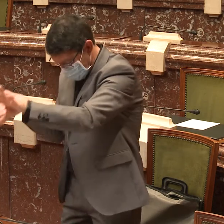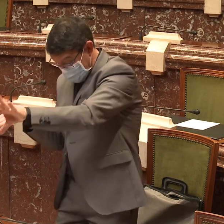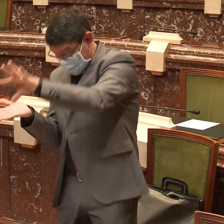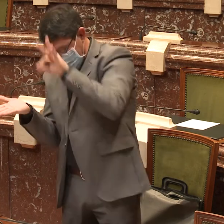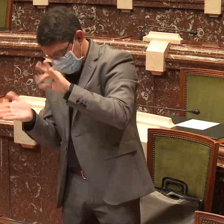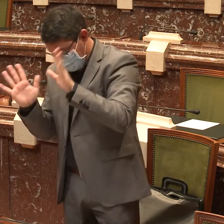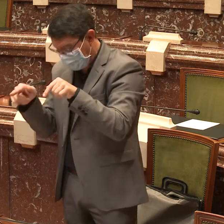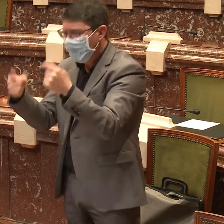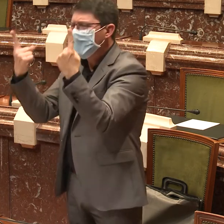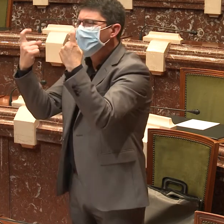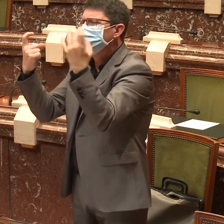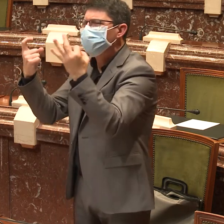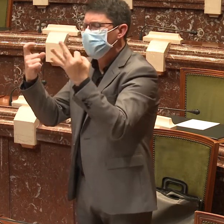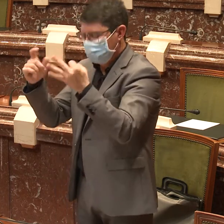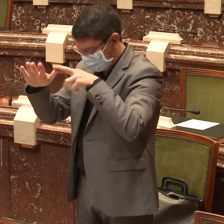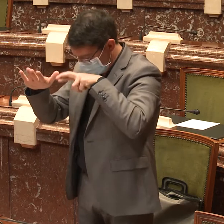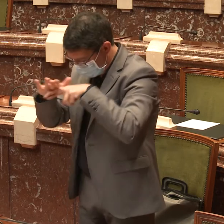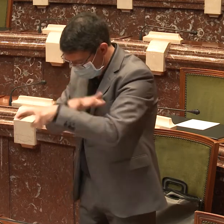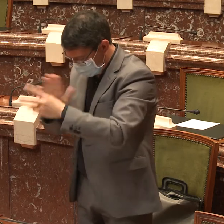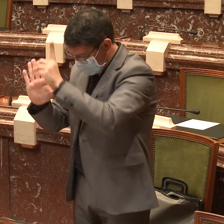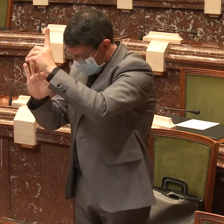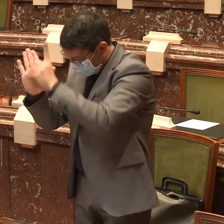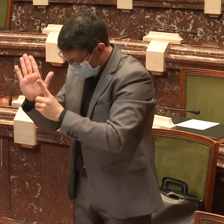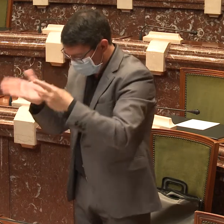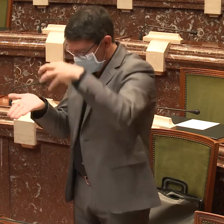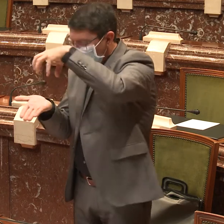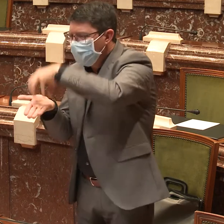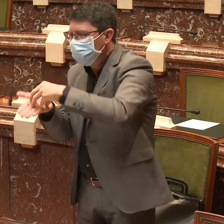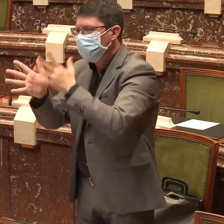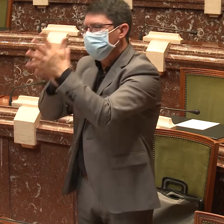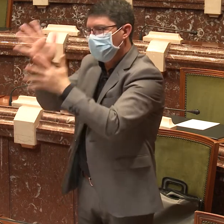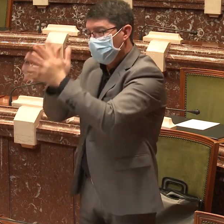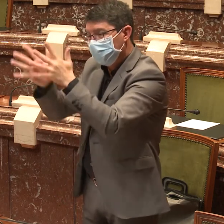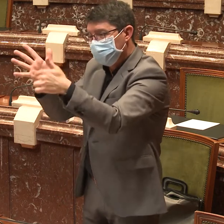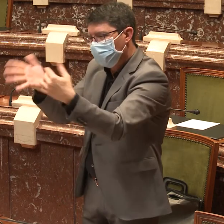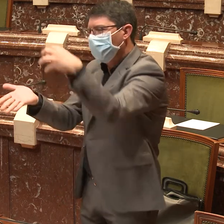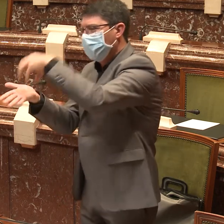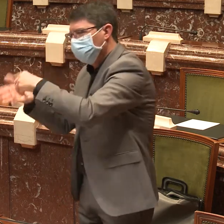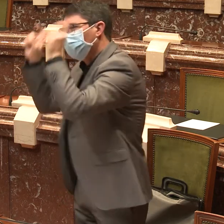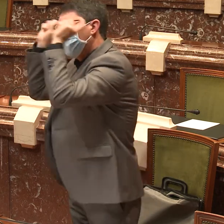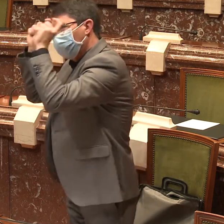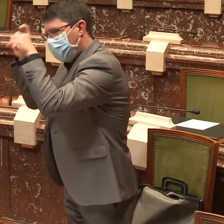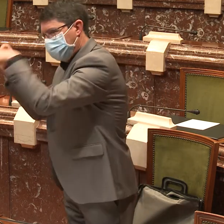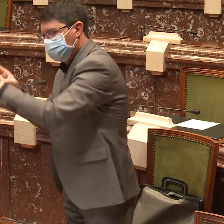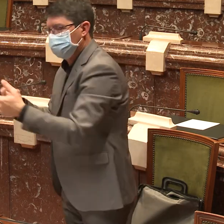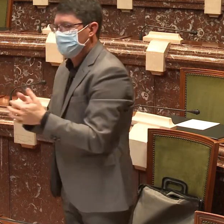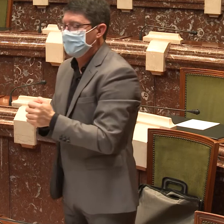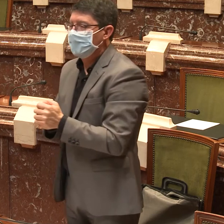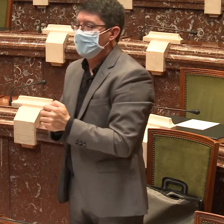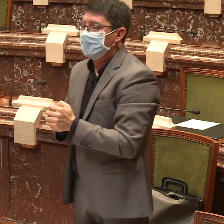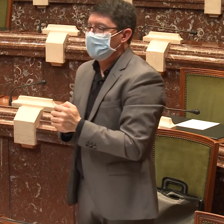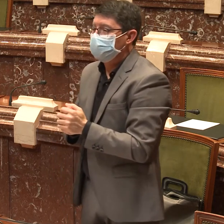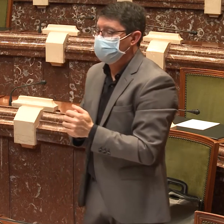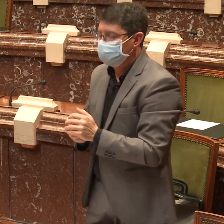información que elijamos. Necesitamos que se desarrollen las disposiciones normativas necesarias para